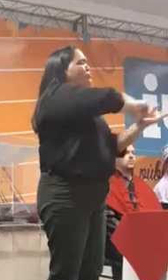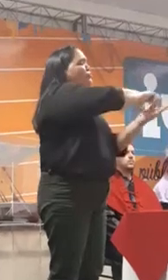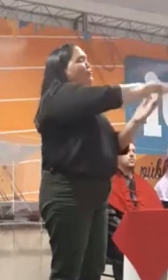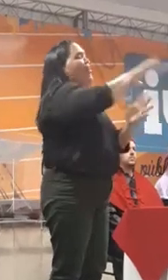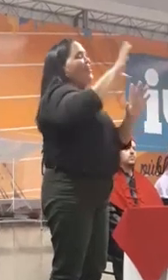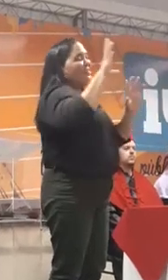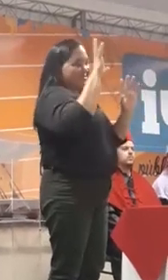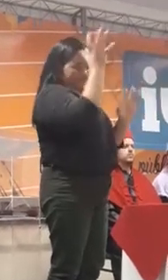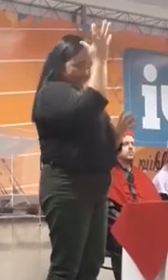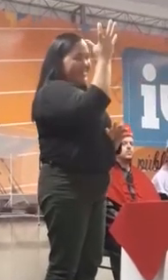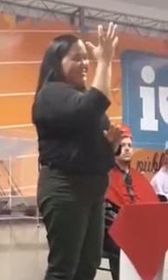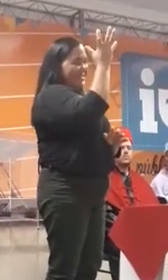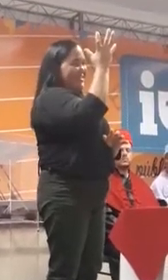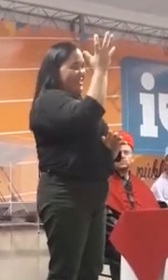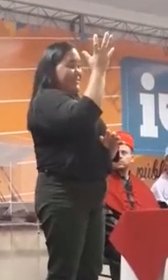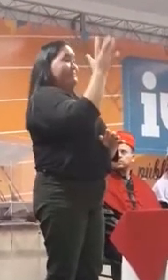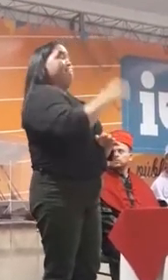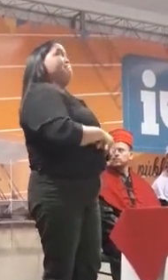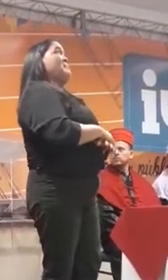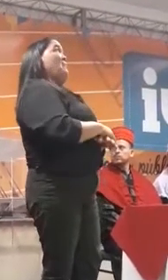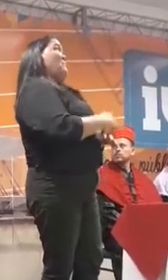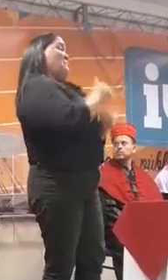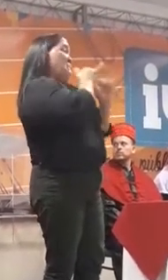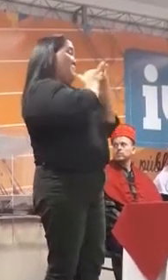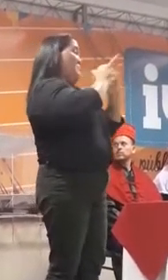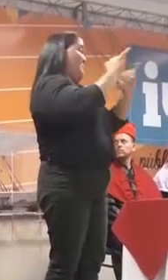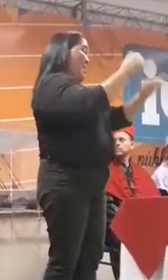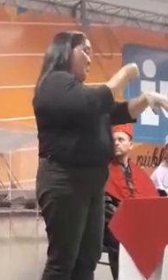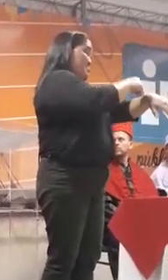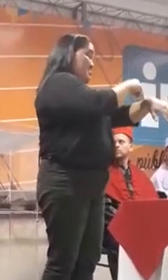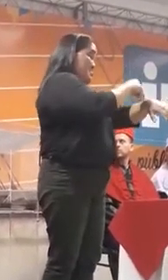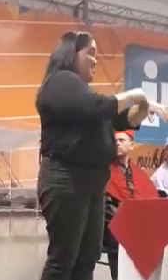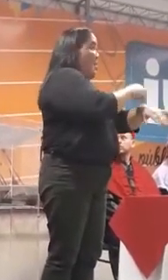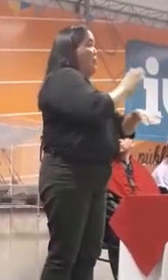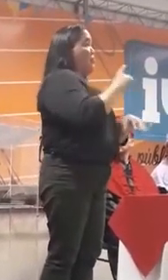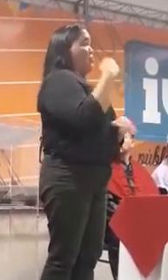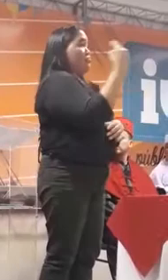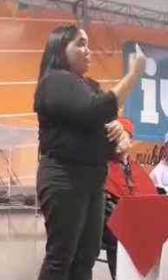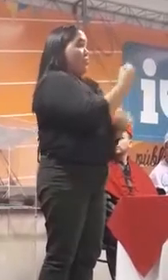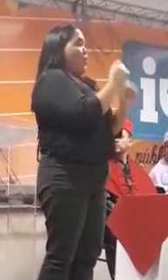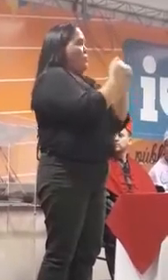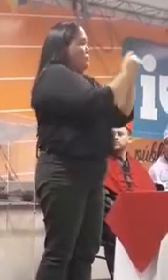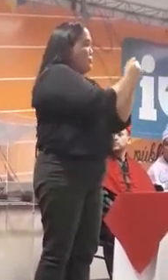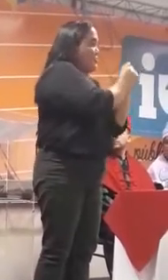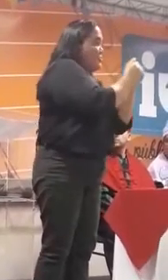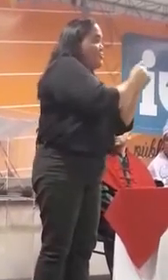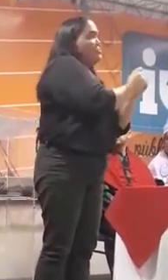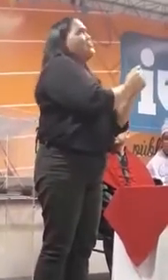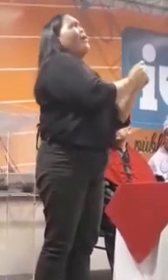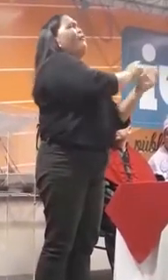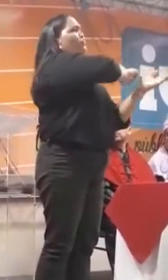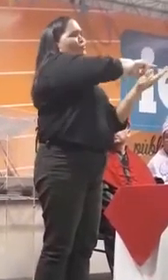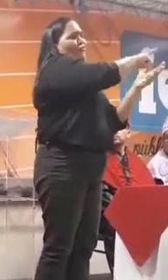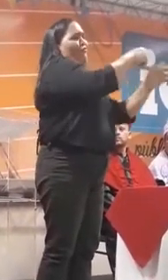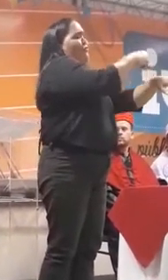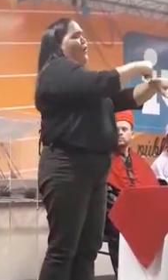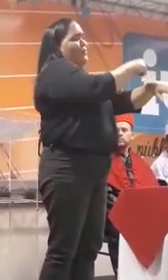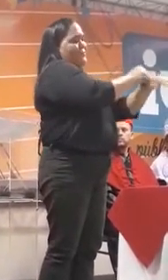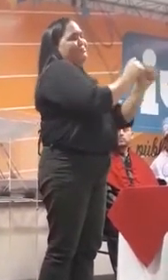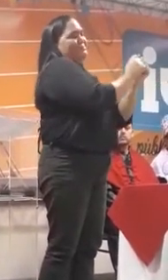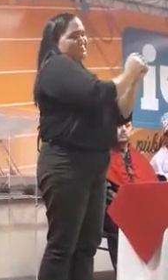Os amigos que passamos juntos não é uma missão fácil, pois foram muitos e importantes momentos. Então,